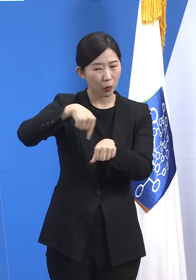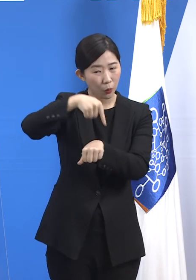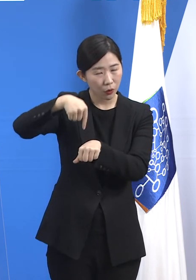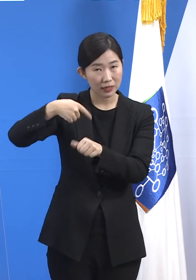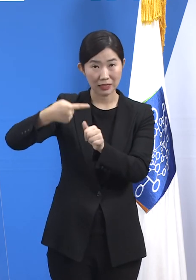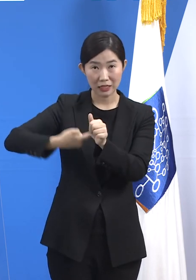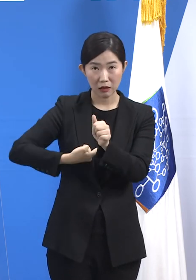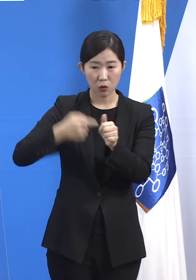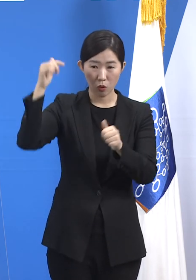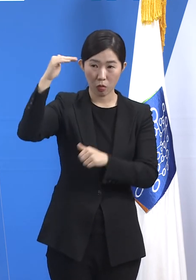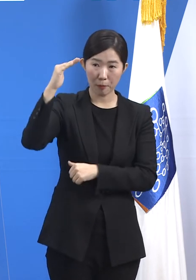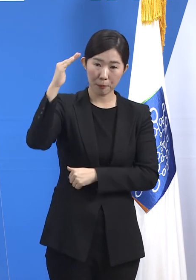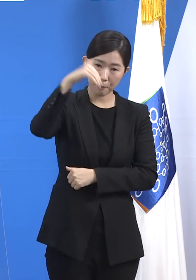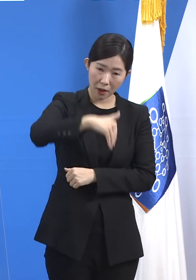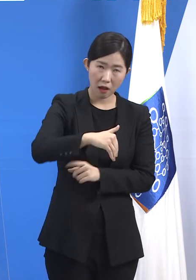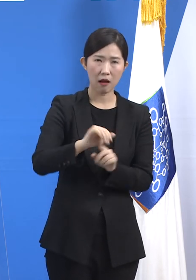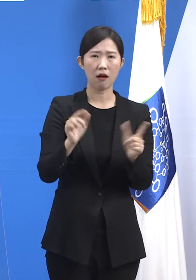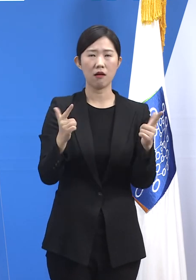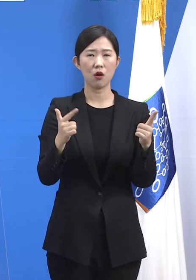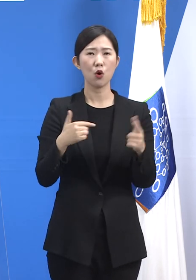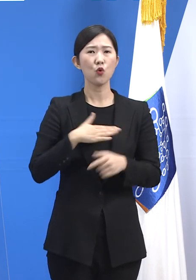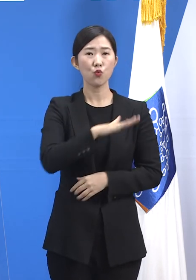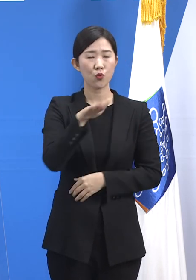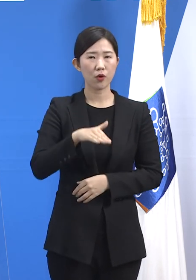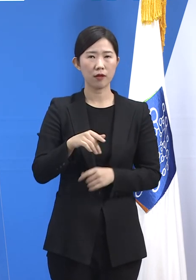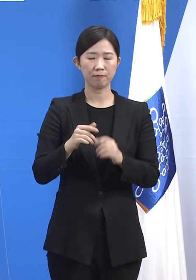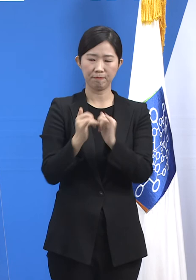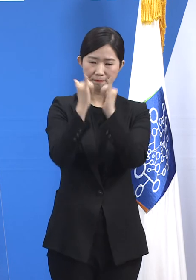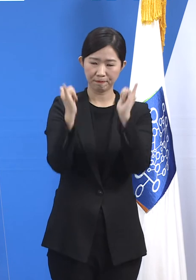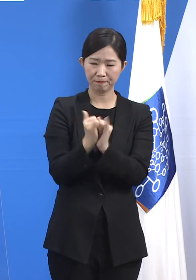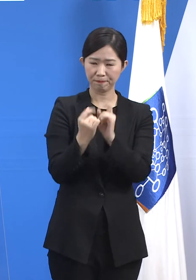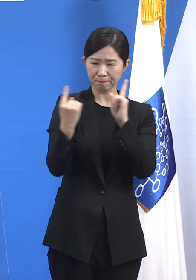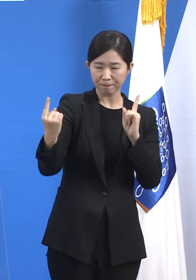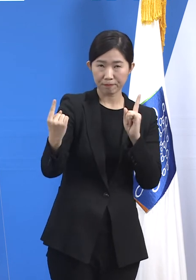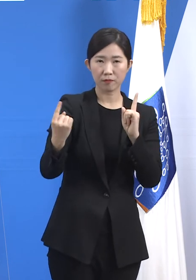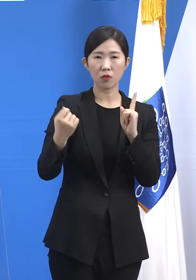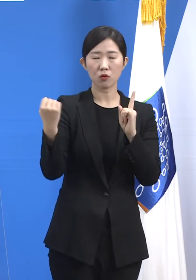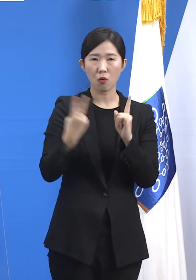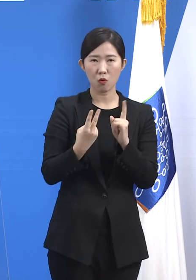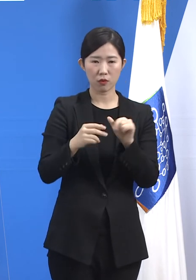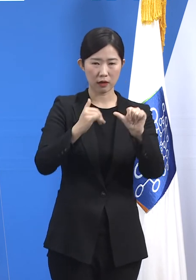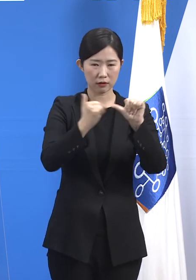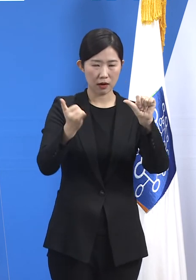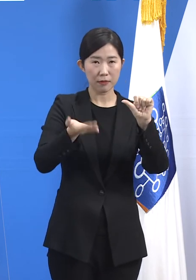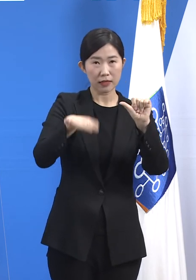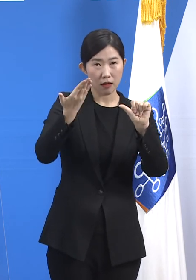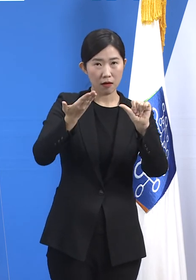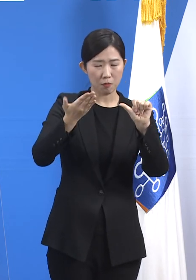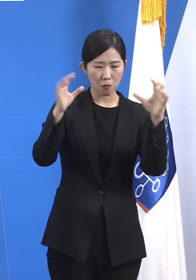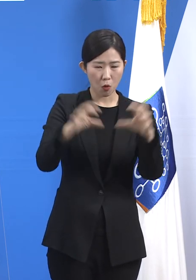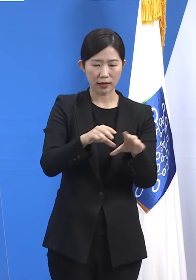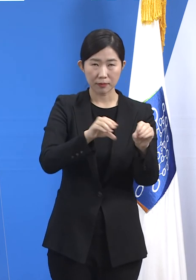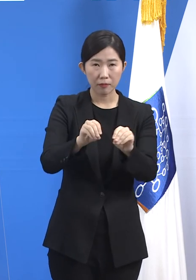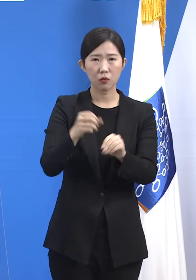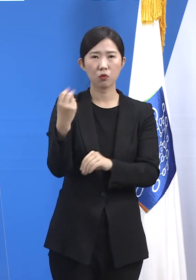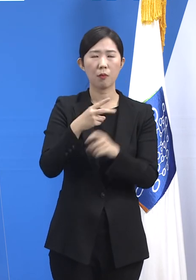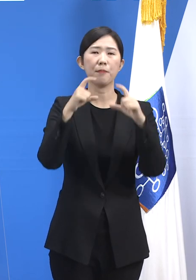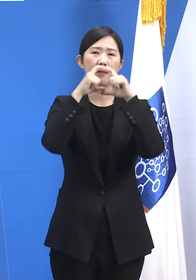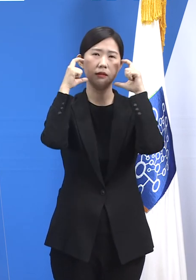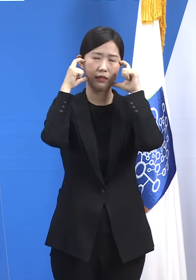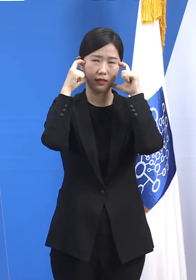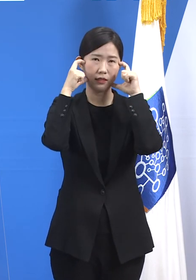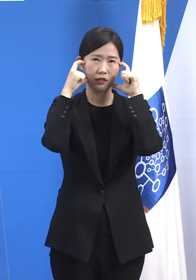이 두 가지 방법에 있어서 최선을 다해 노력한 결과입니다. 그렇다면 이와 같은 실천이